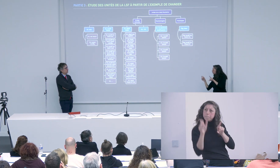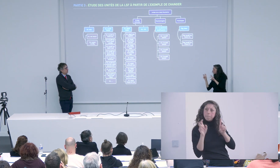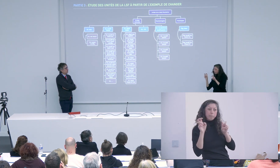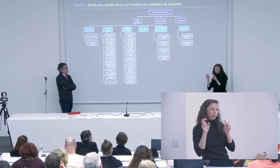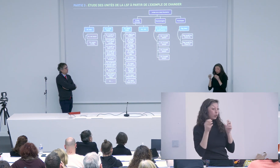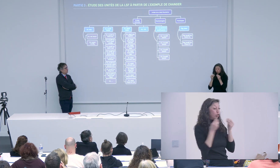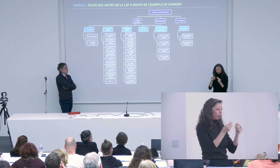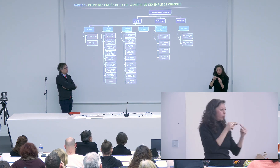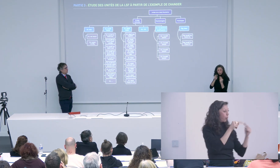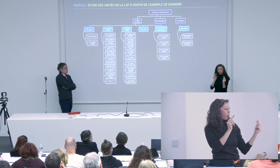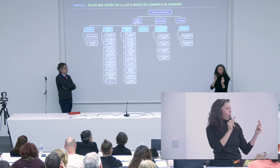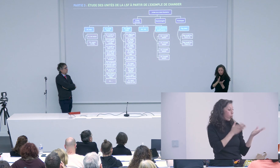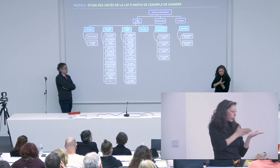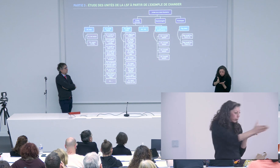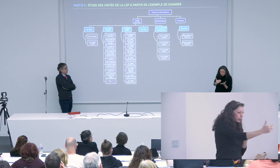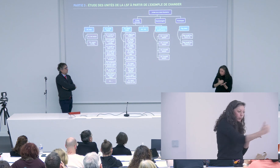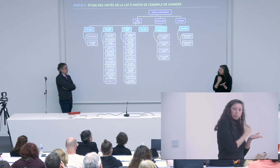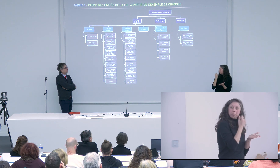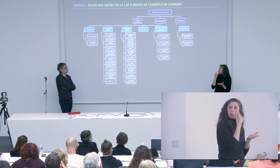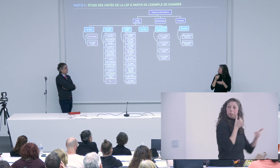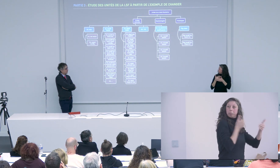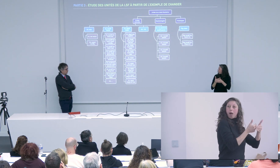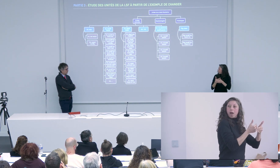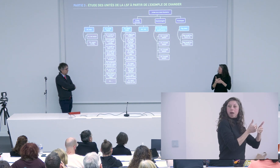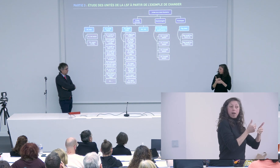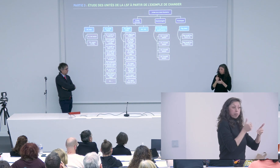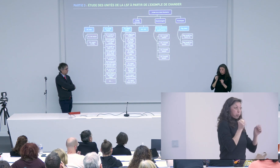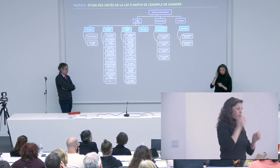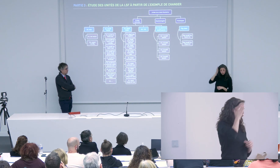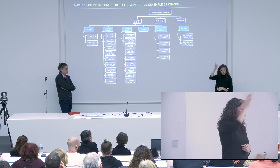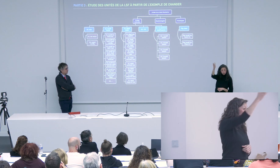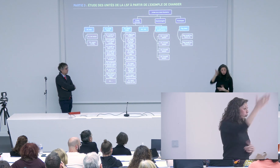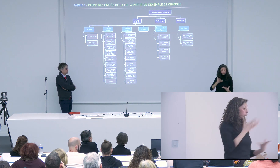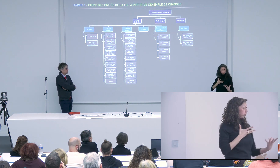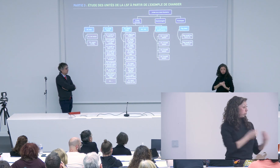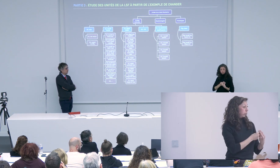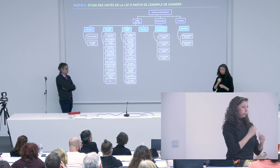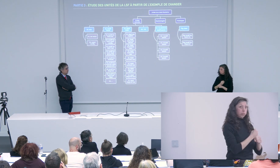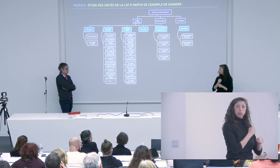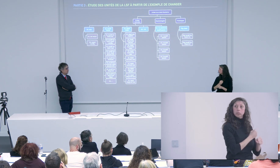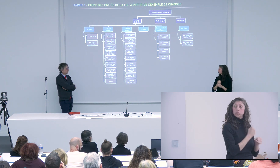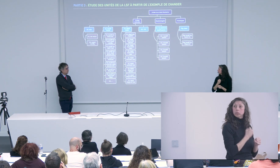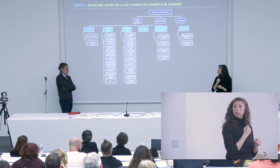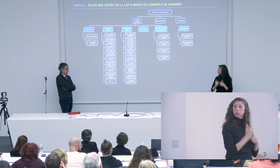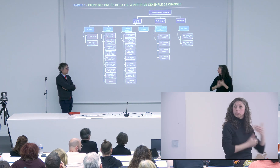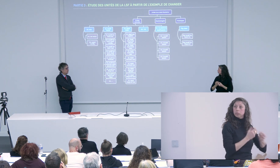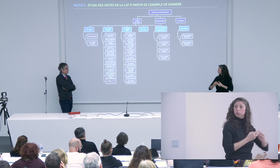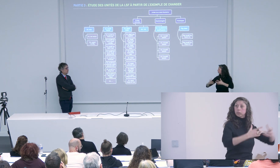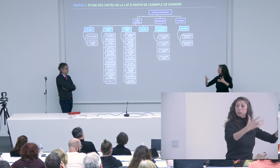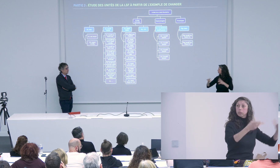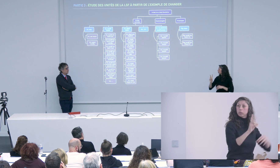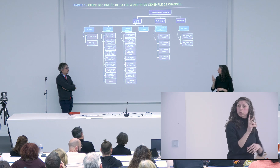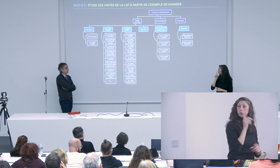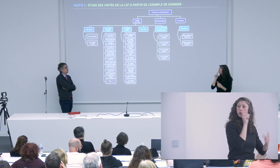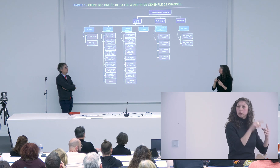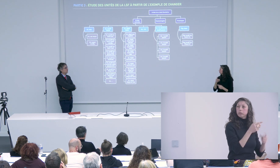générale établisse des ponts et que la LSF établisse des ponts avec la linguistique générale et que la linguistique générale établisse des ponts avec la LSF pour qu